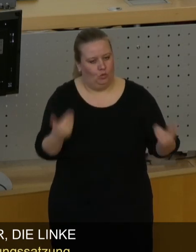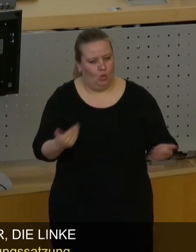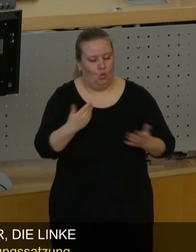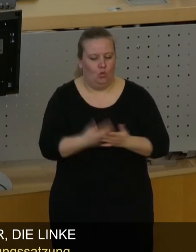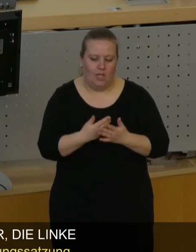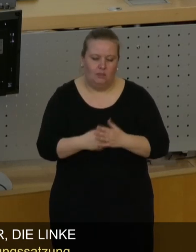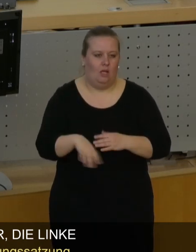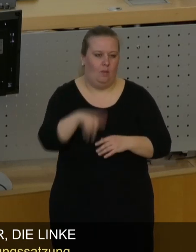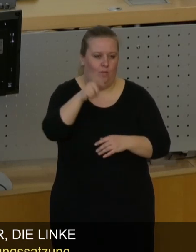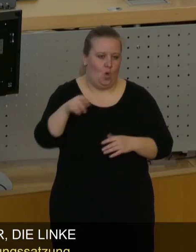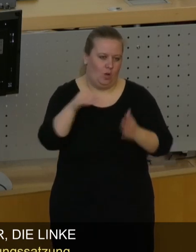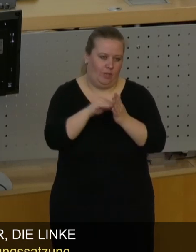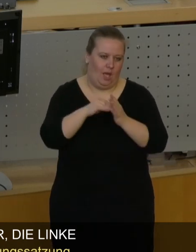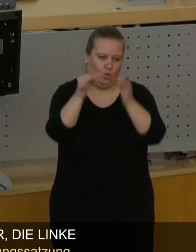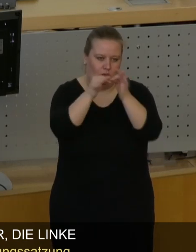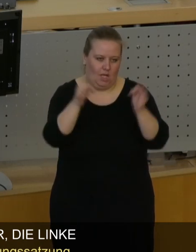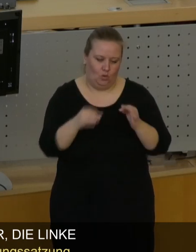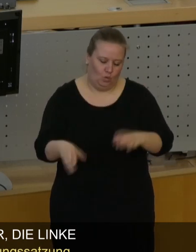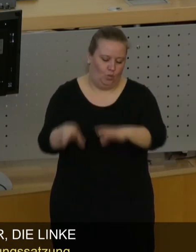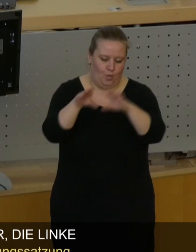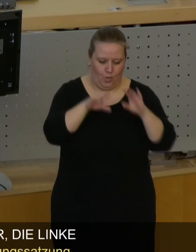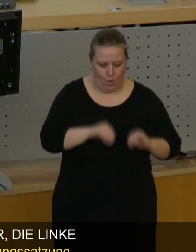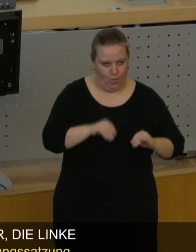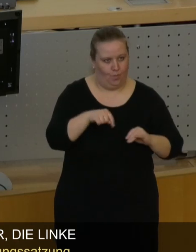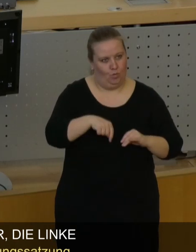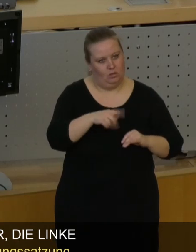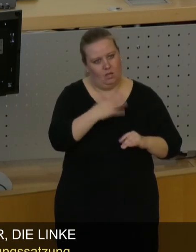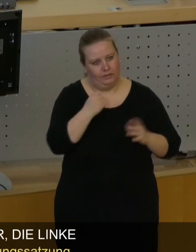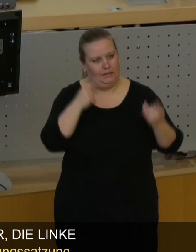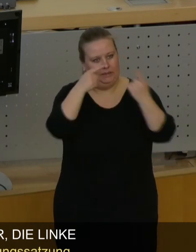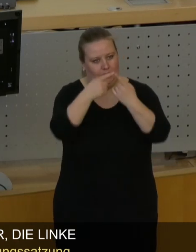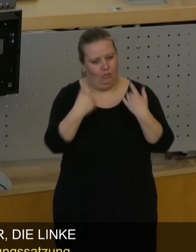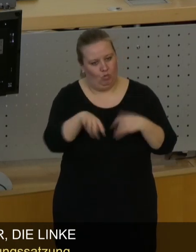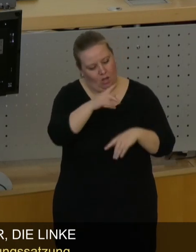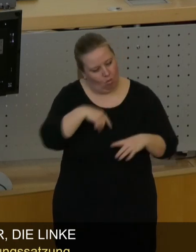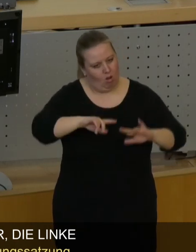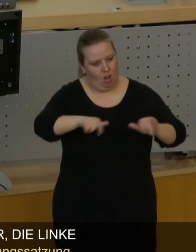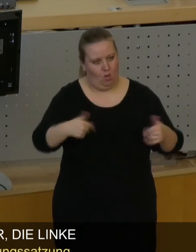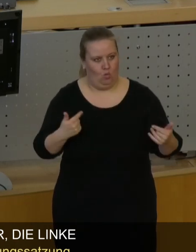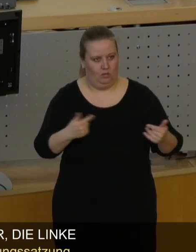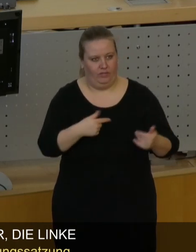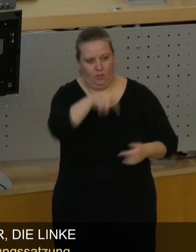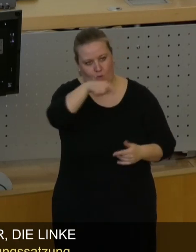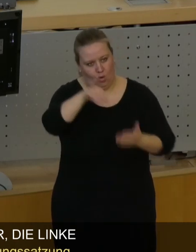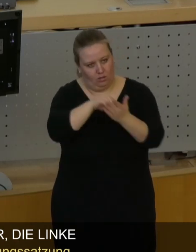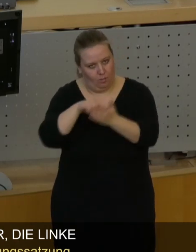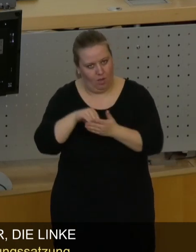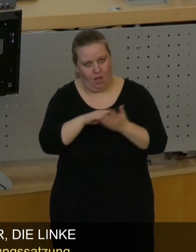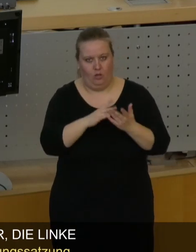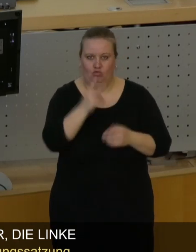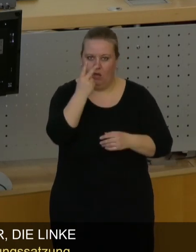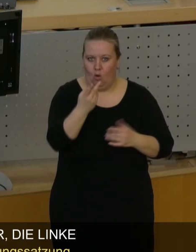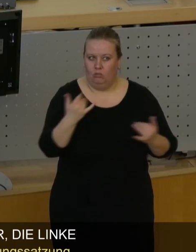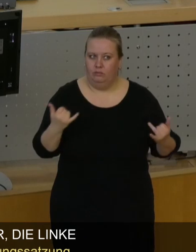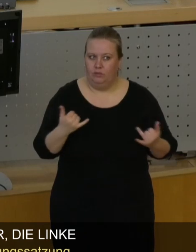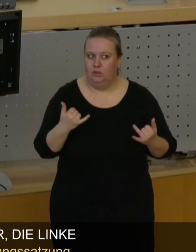haben wir in dieser Bürgerbeteiligungssatzung aufgenommen, dass wir eben tatsächlich uns auf den Weg machen und Wege finden, wie wir